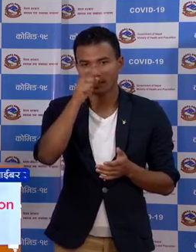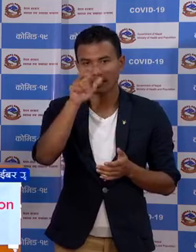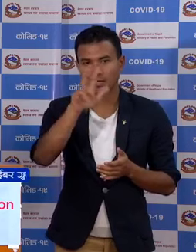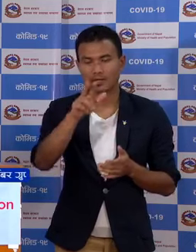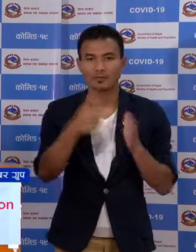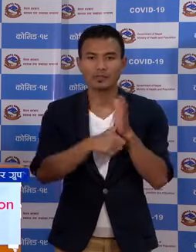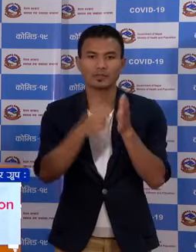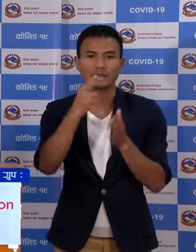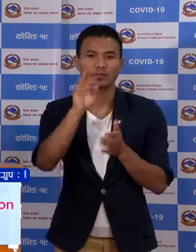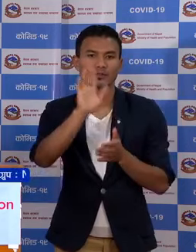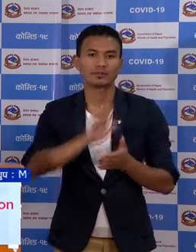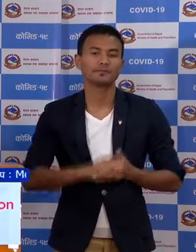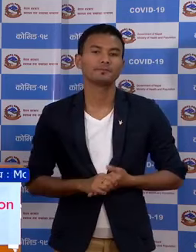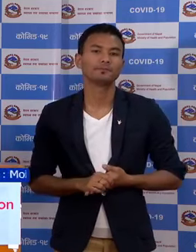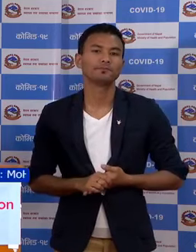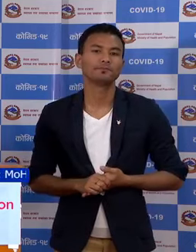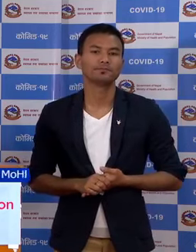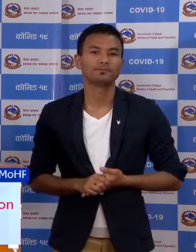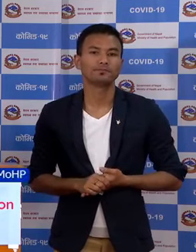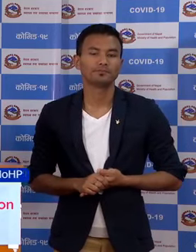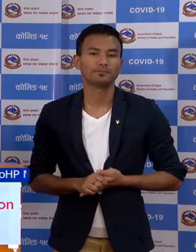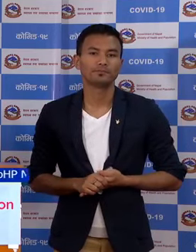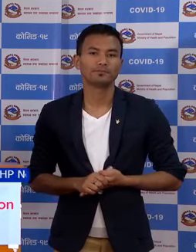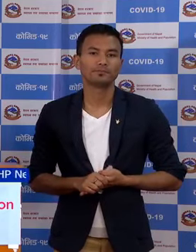आथ परिच्छन भायकोचा।